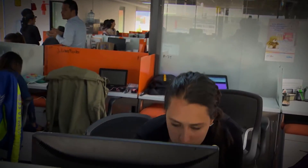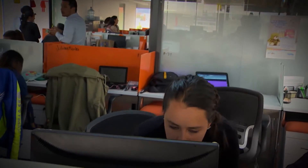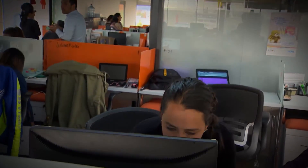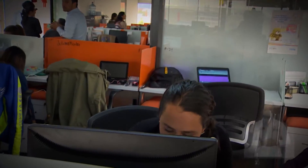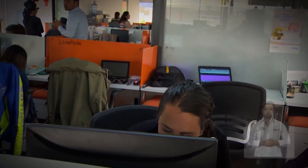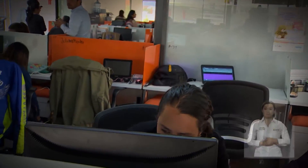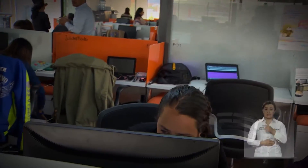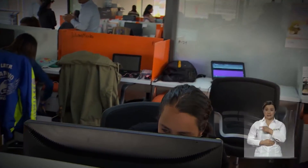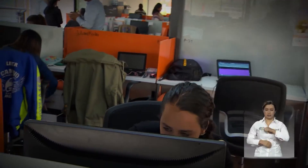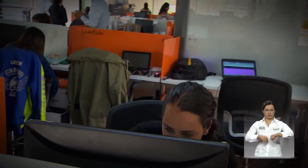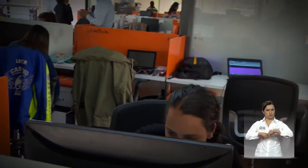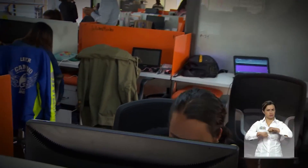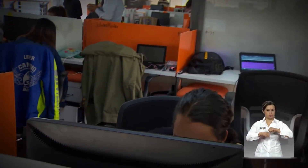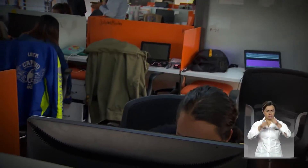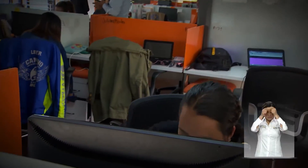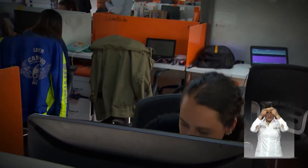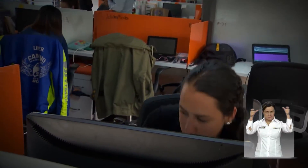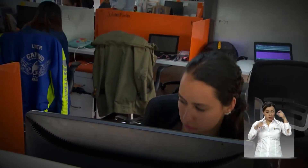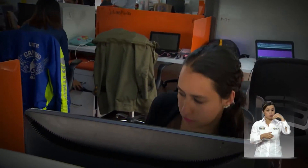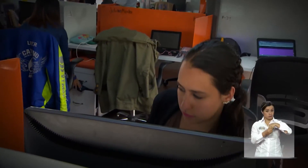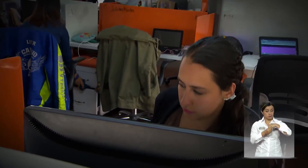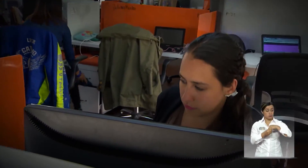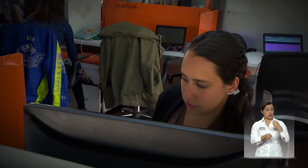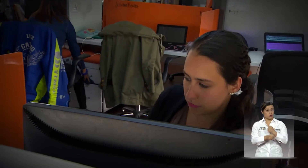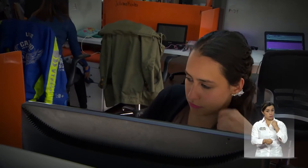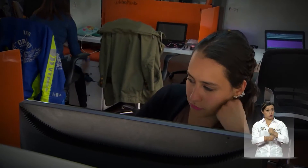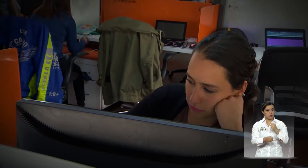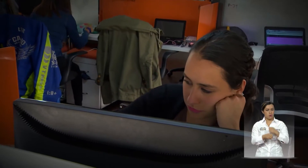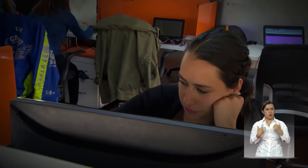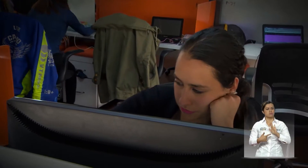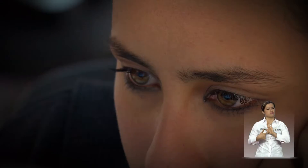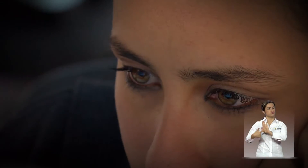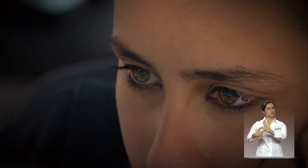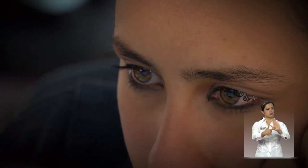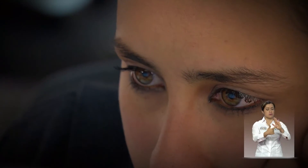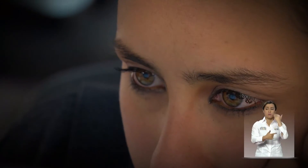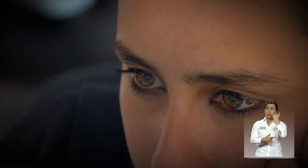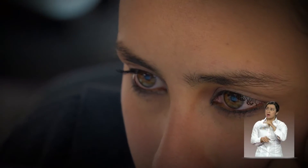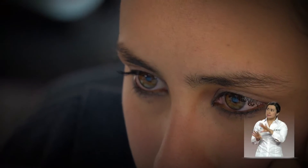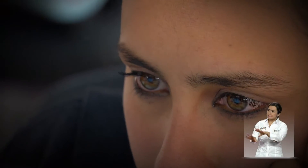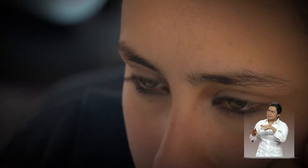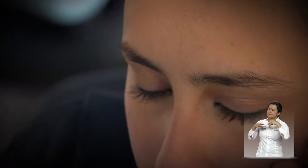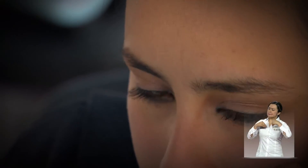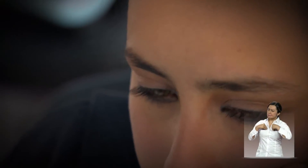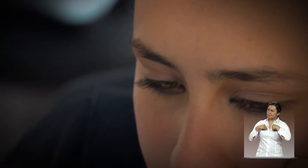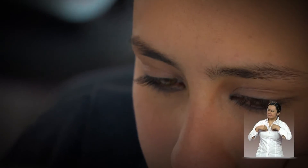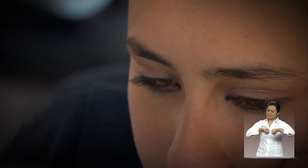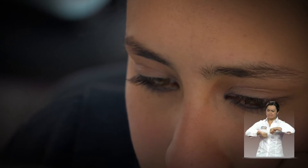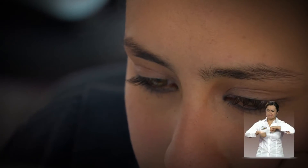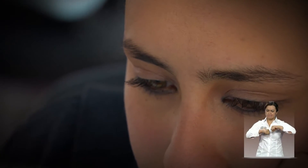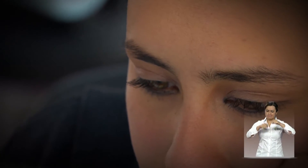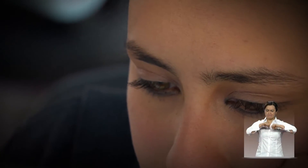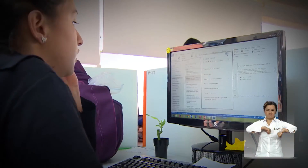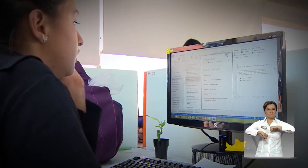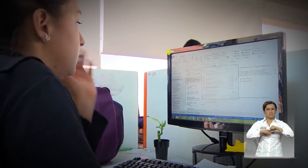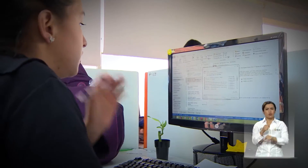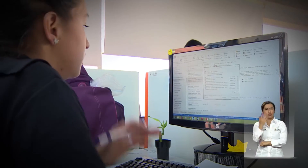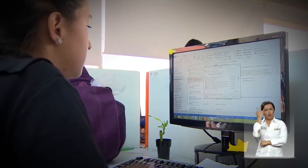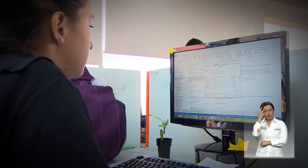Esta servidora pública es un ejemplo y un referente para muchas mujeres de Colombia que buscan en una lucha